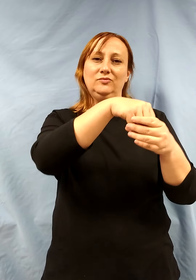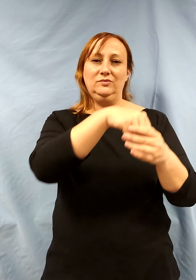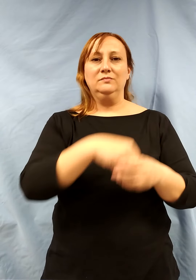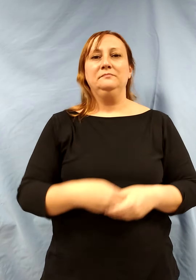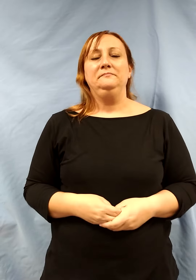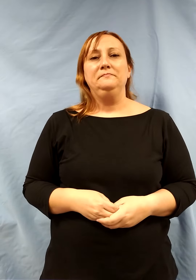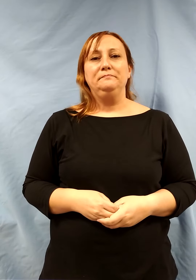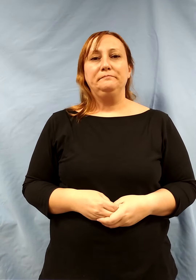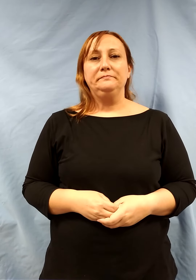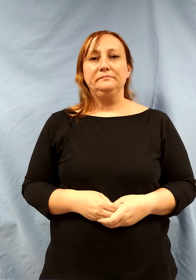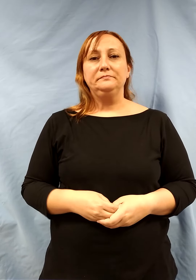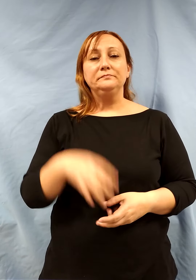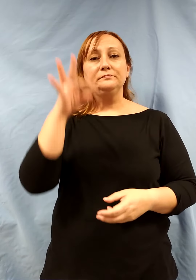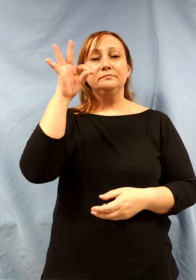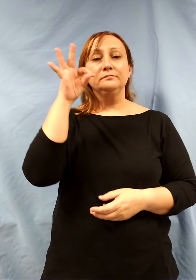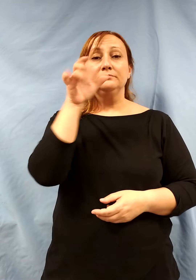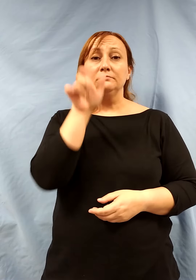Tony, su marido